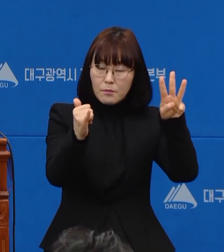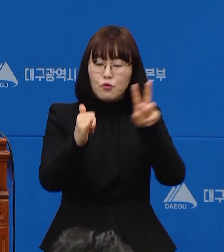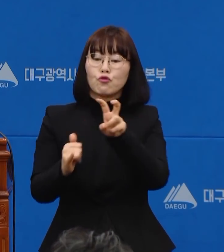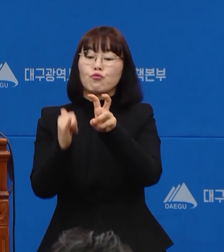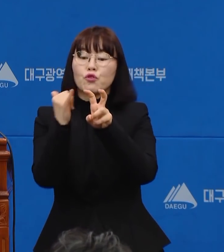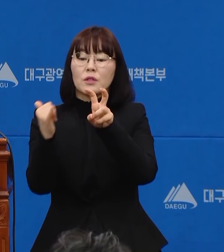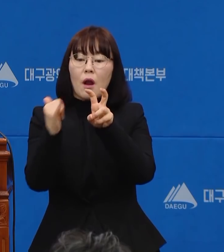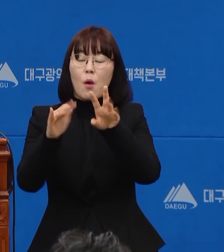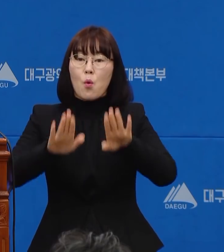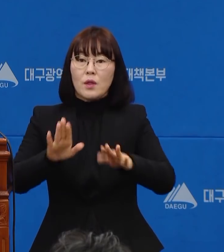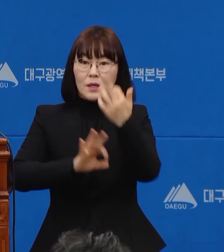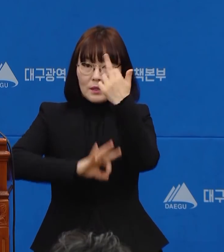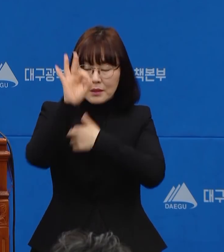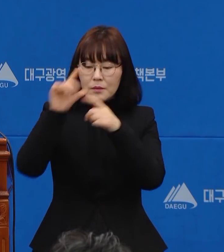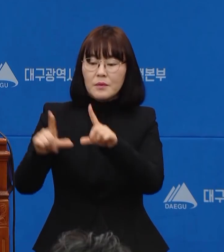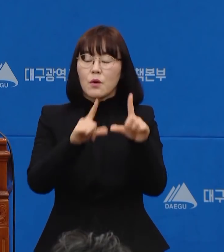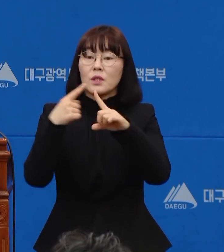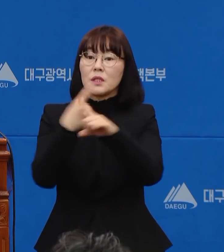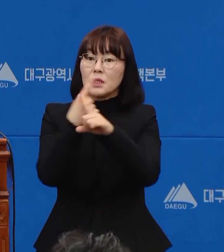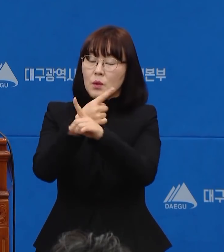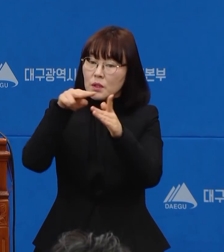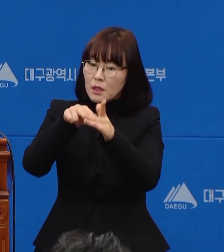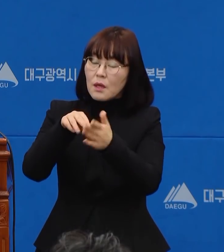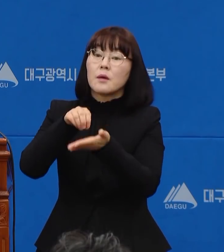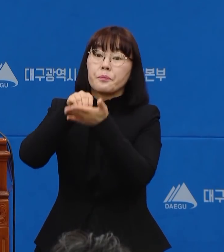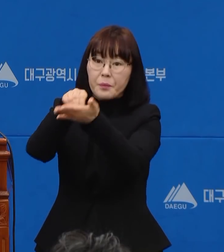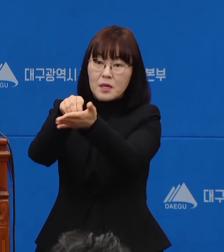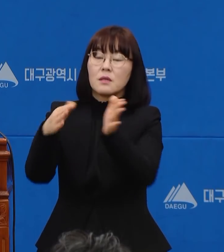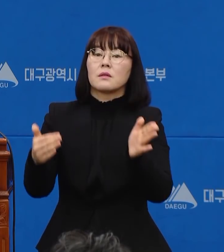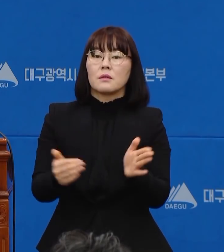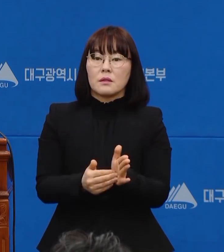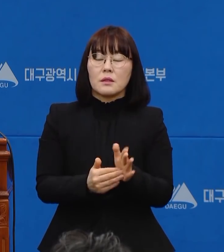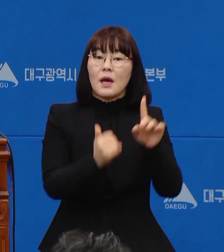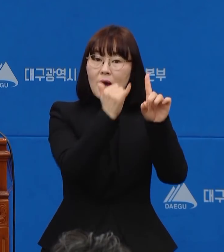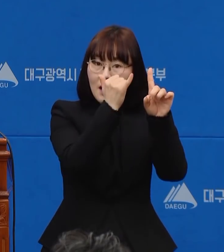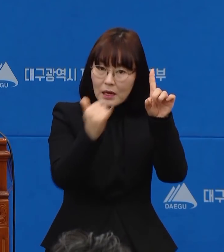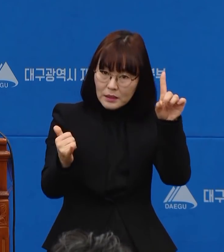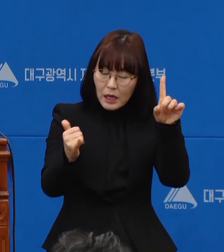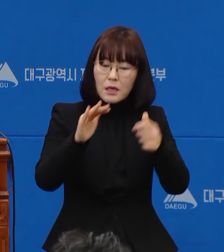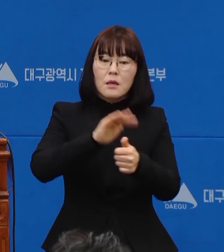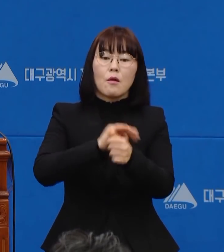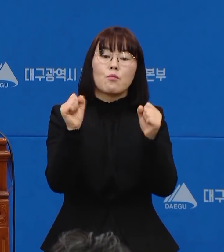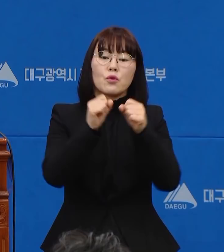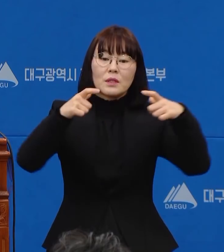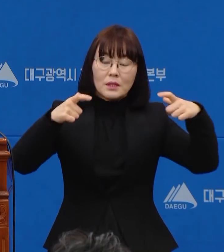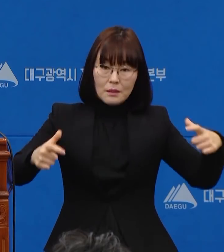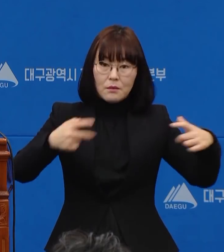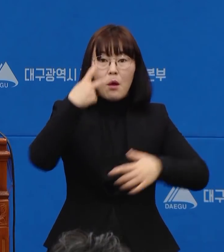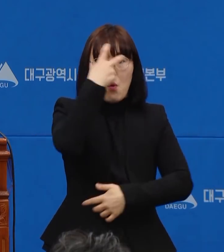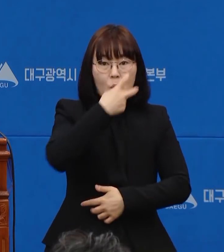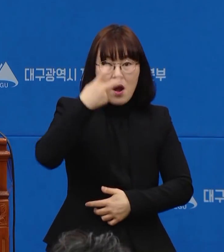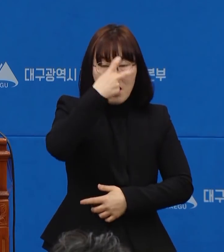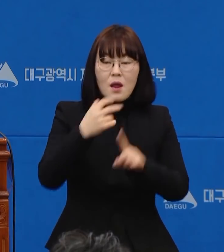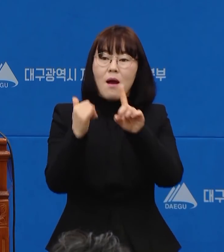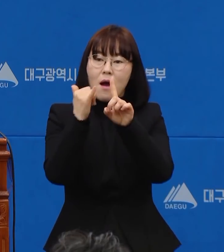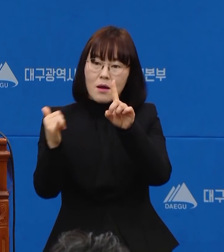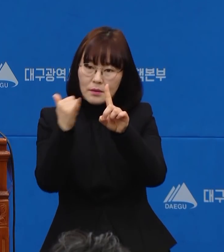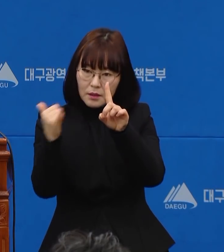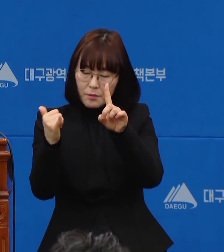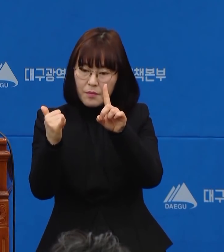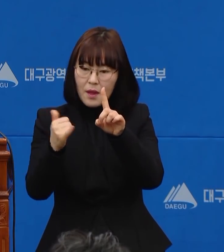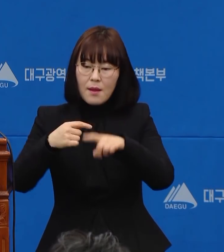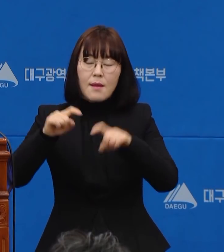오늘 아침 생활치료센터에 입소 조치하였고 1명은 경북에서 관리, 1명은 별도